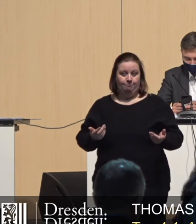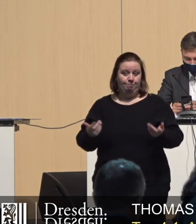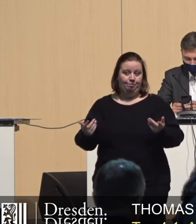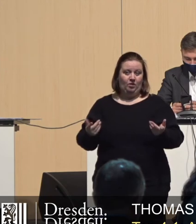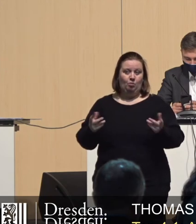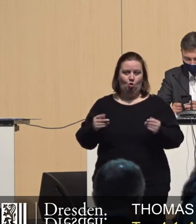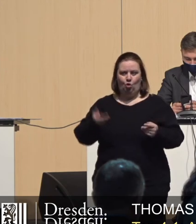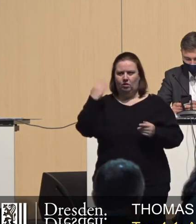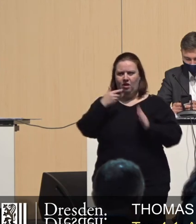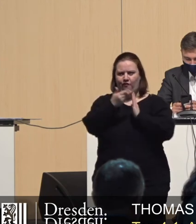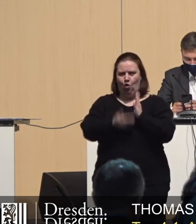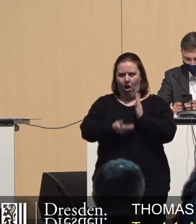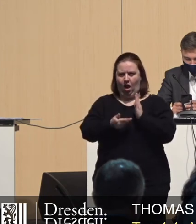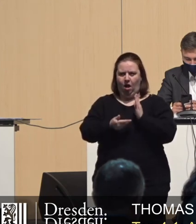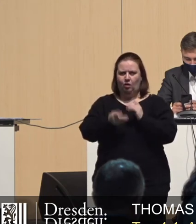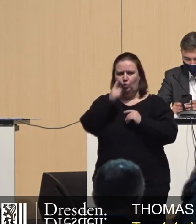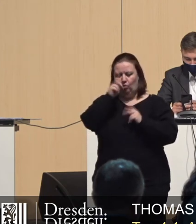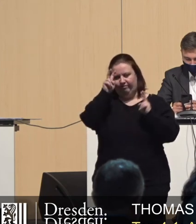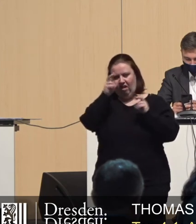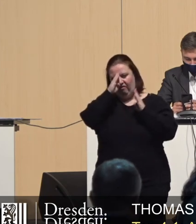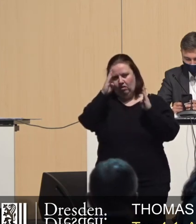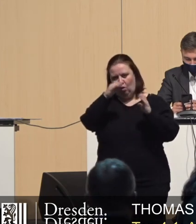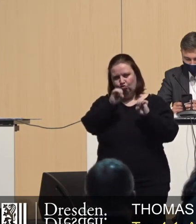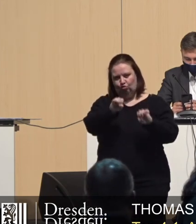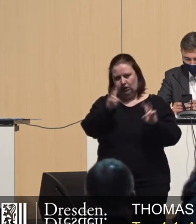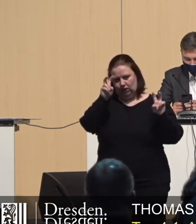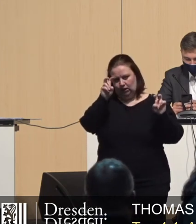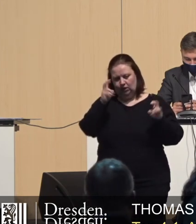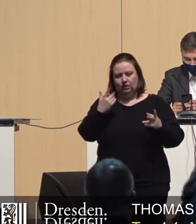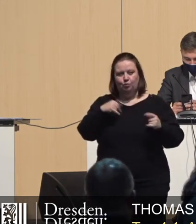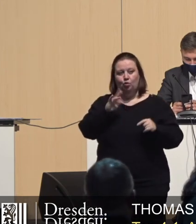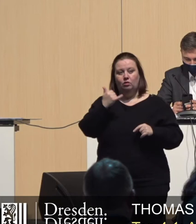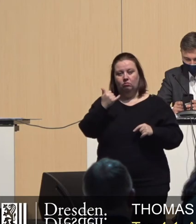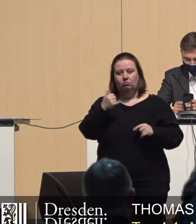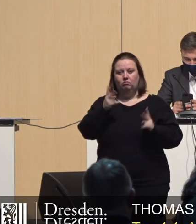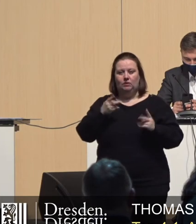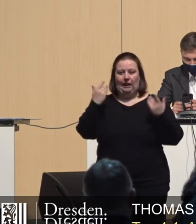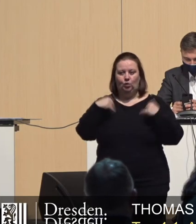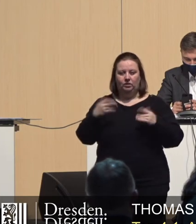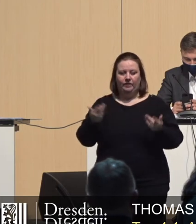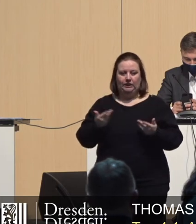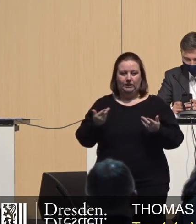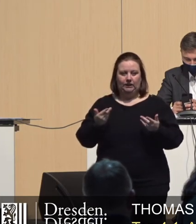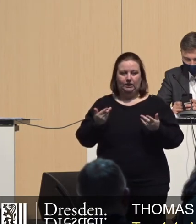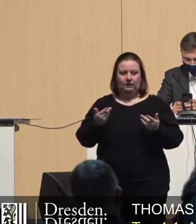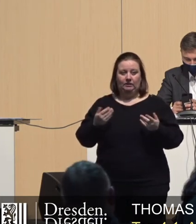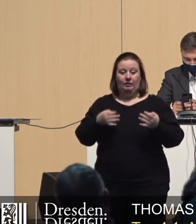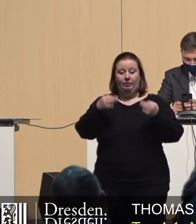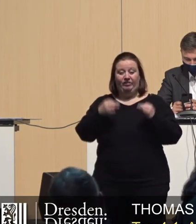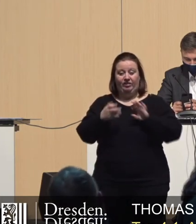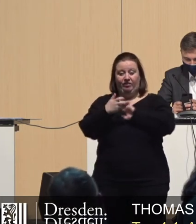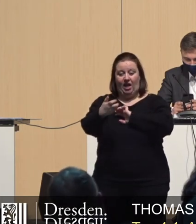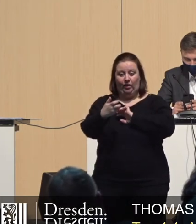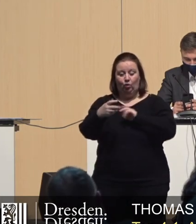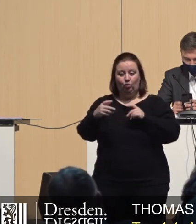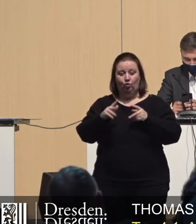Das, was in der Vorlage vorsichtig als Vertrauensschutz bezeichnet wird, hat einen wesentlich handfesteren Hintergrund. Im Falle einer Nichtverlängerung